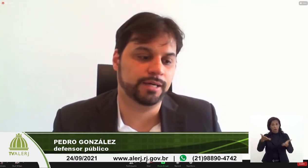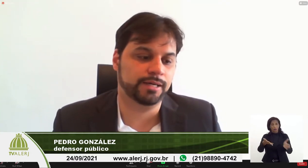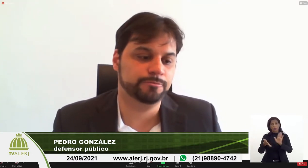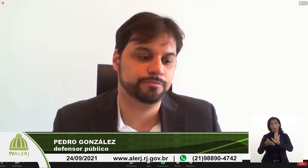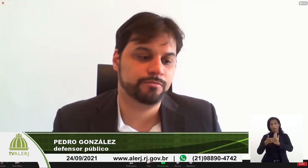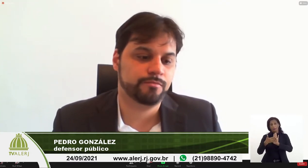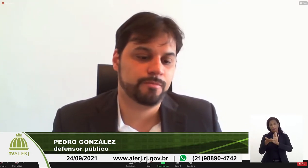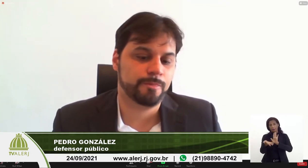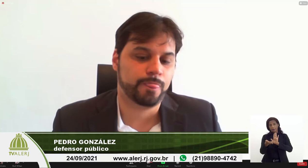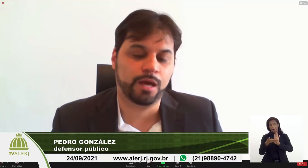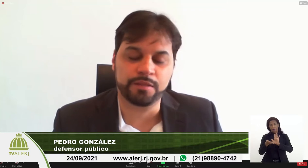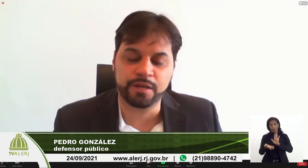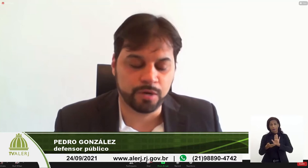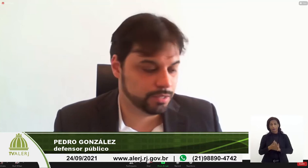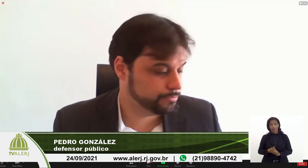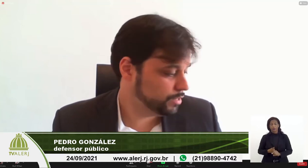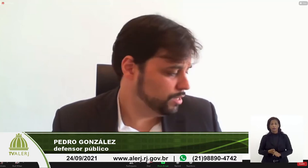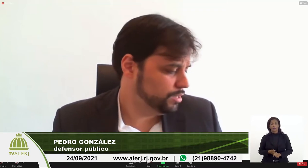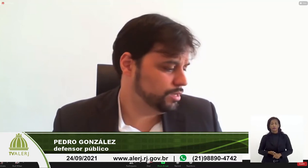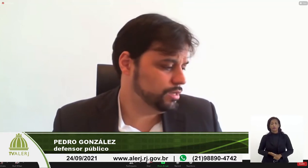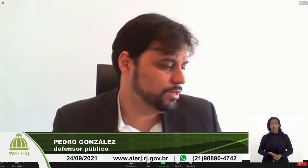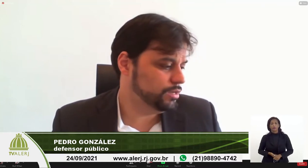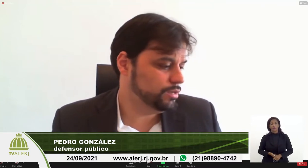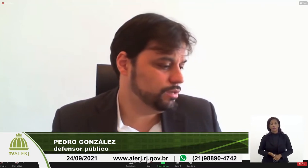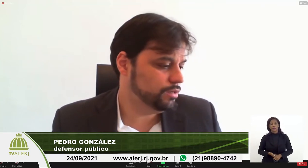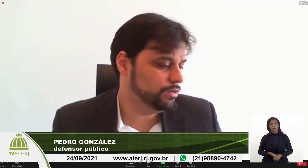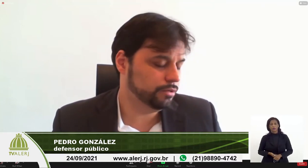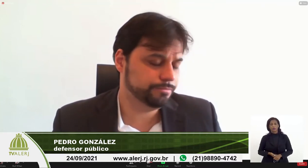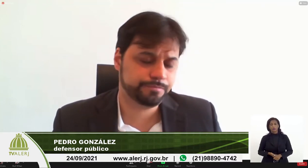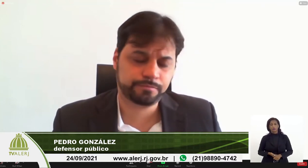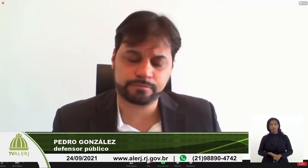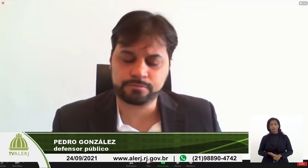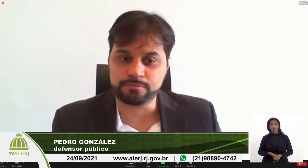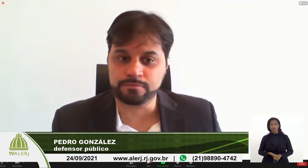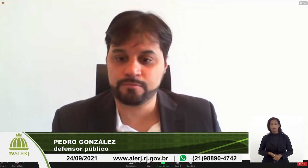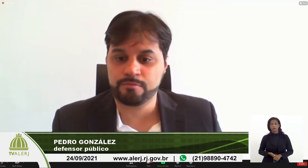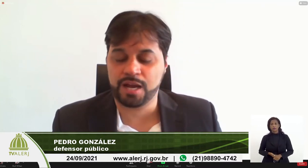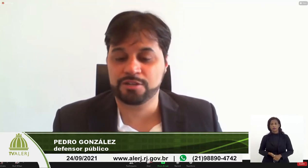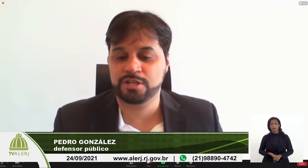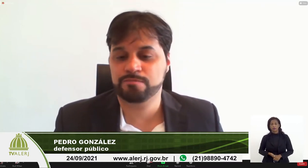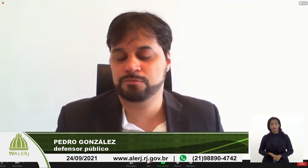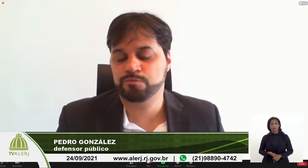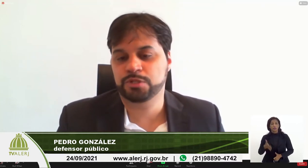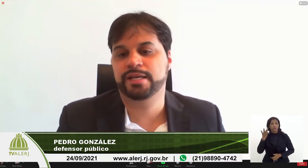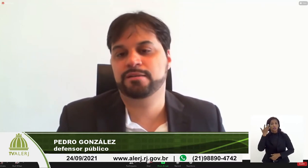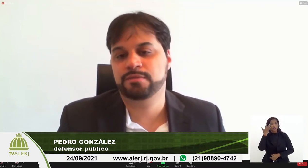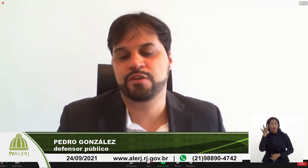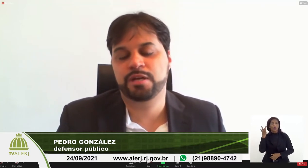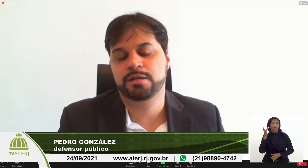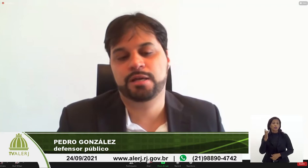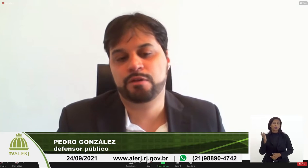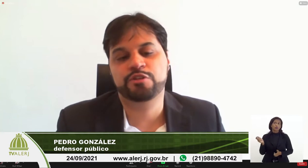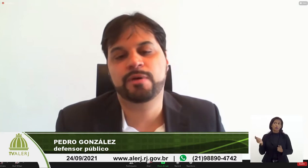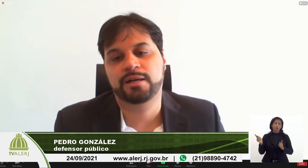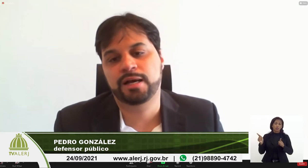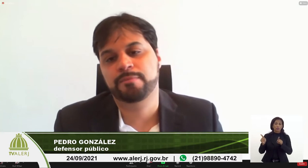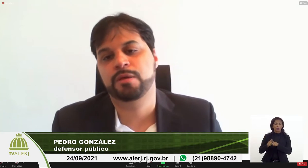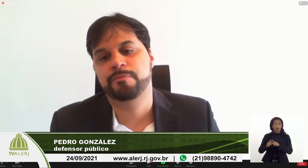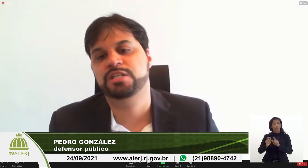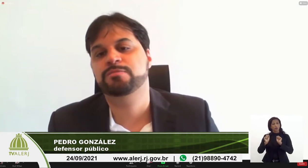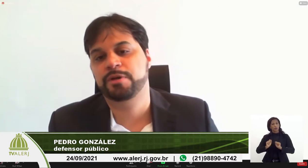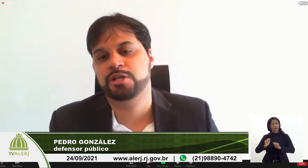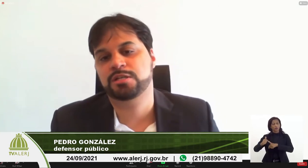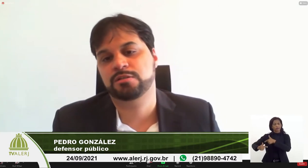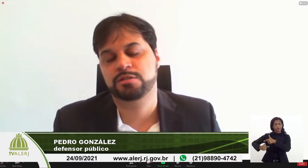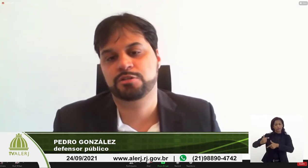a demanda e acho que deveria, talvez, batalhar,